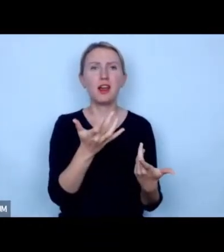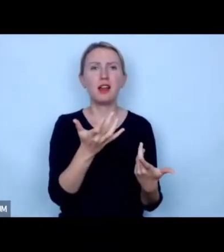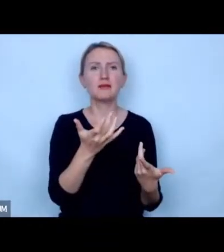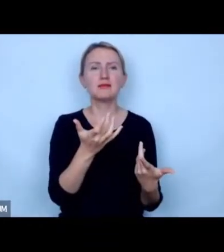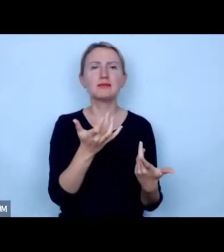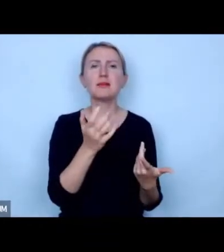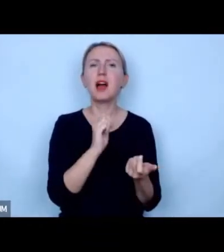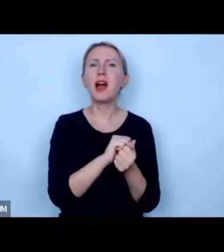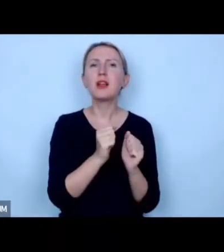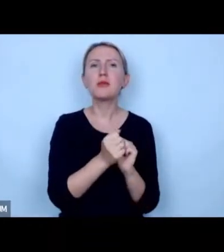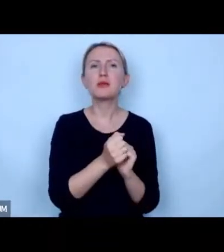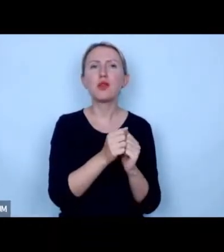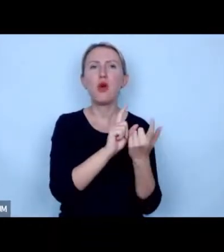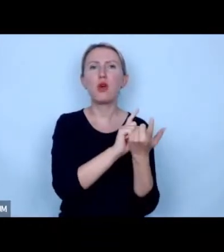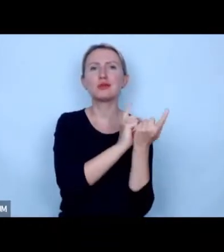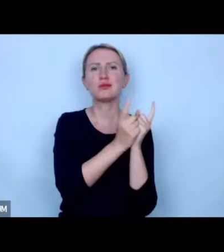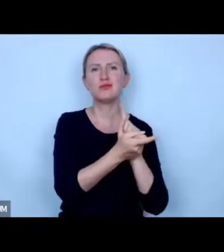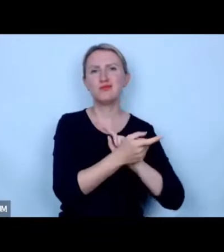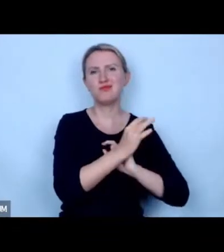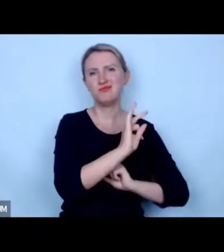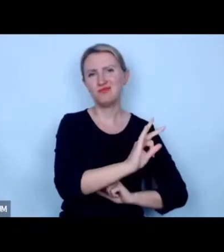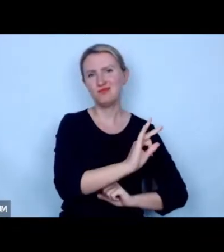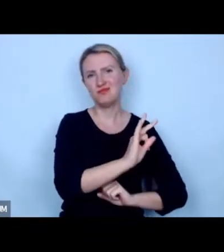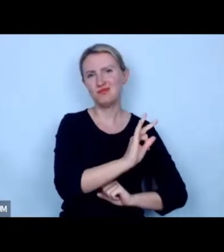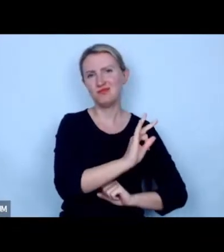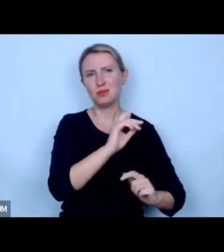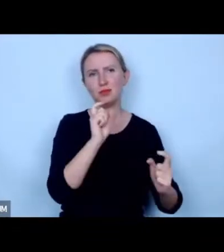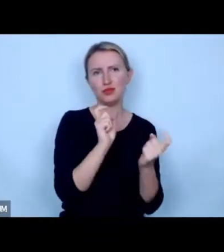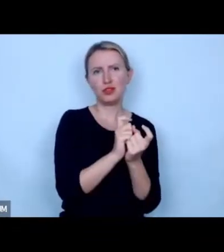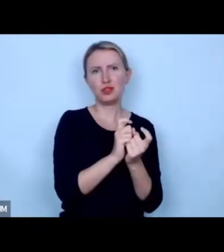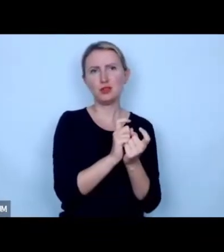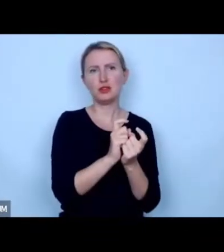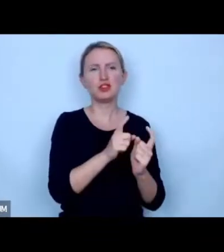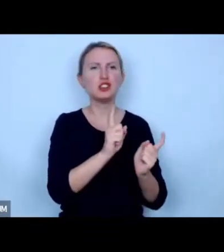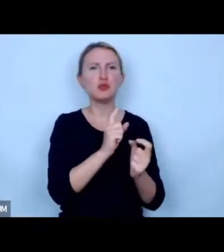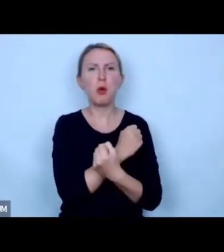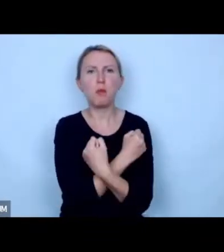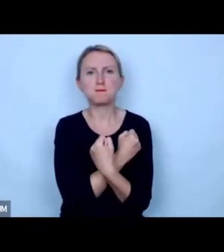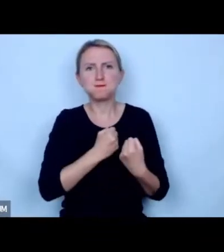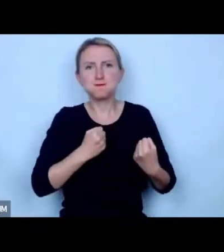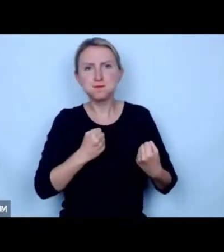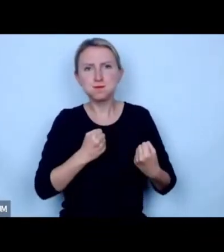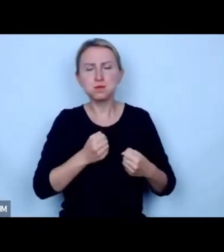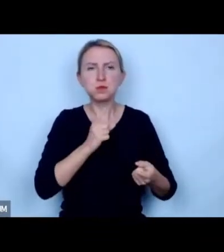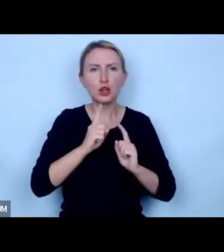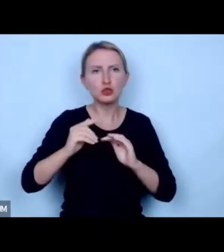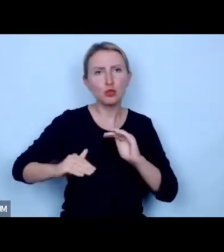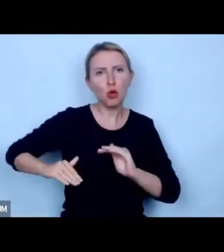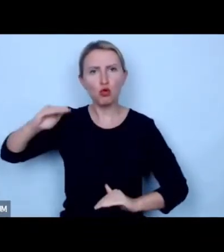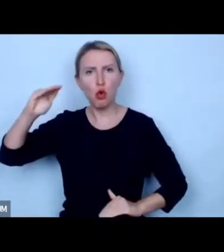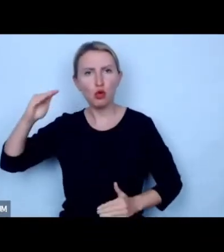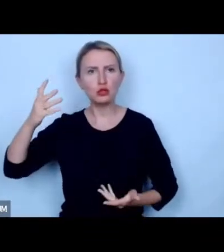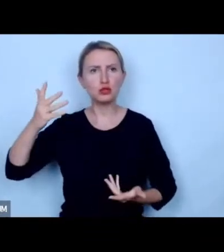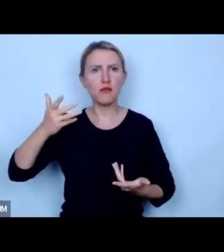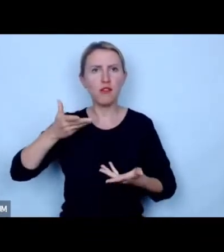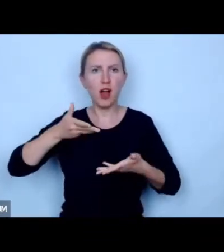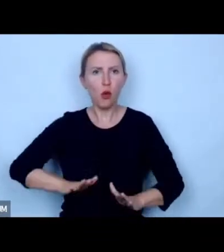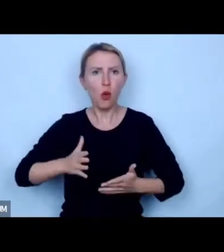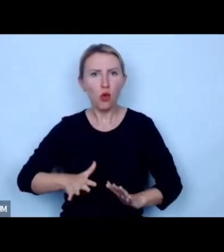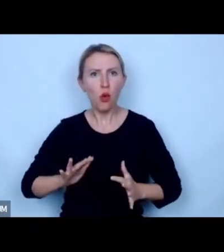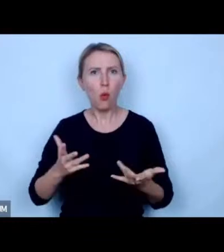odwrócił przeciwko jej dlatego że szybko tyje że szybko dojrzewa że jest płodna